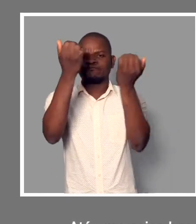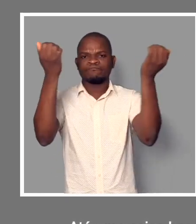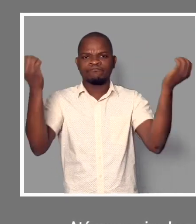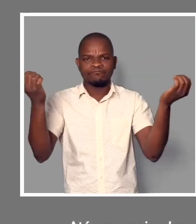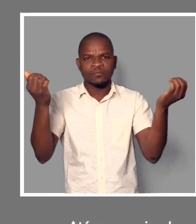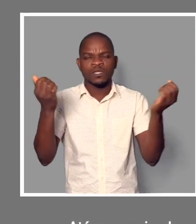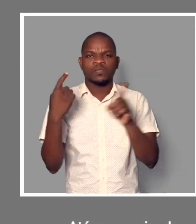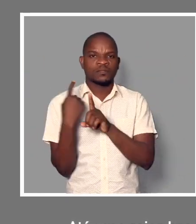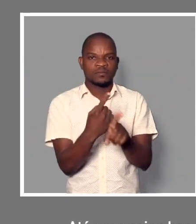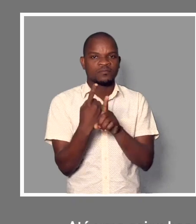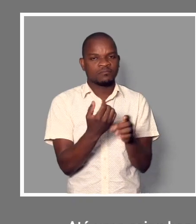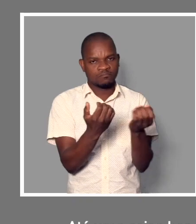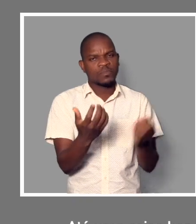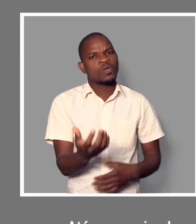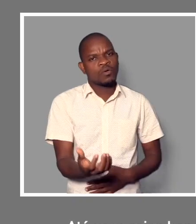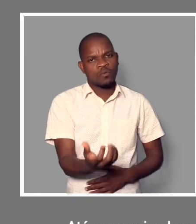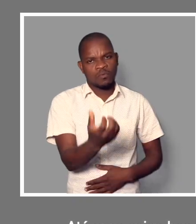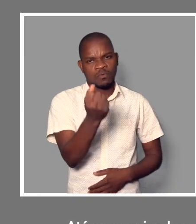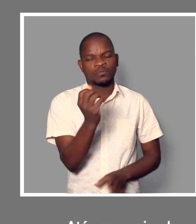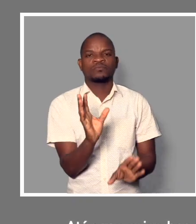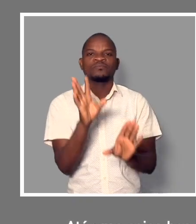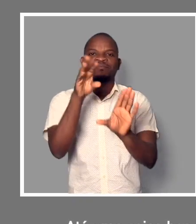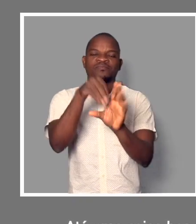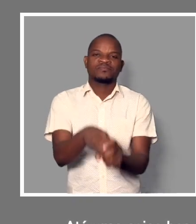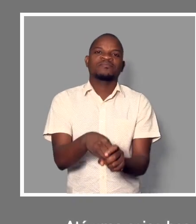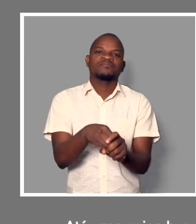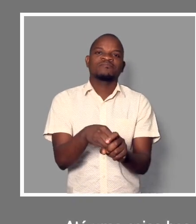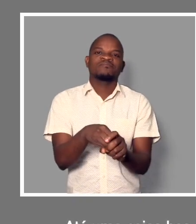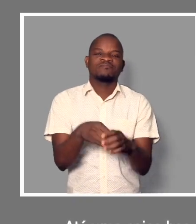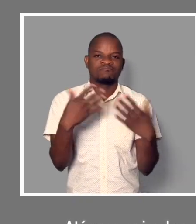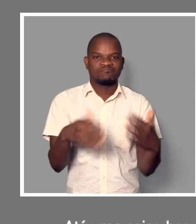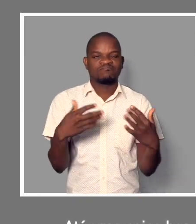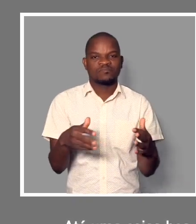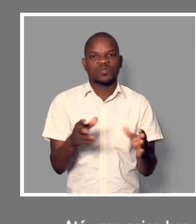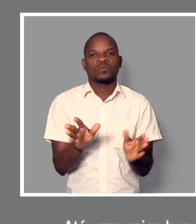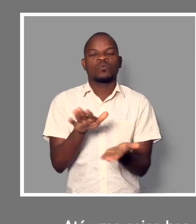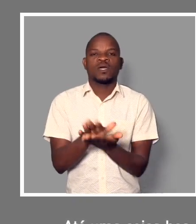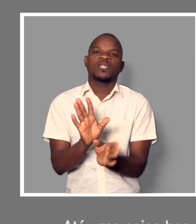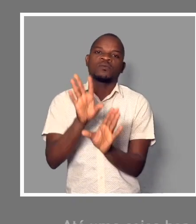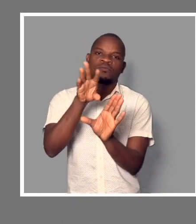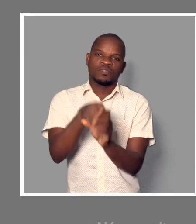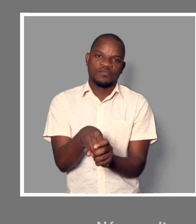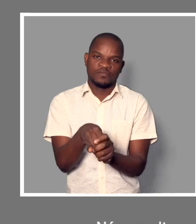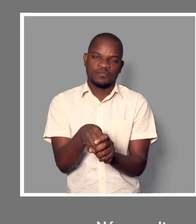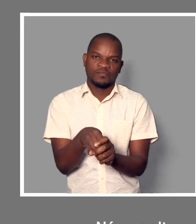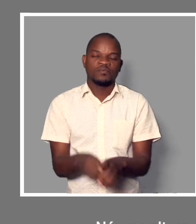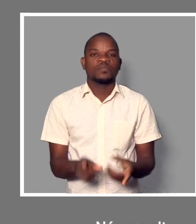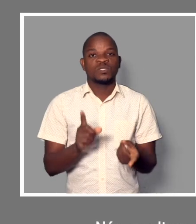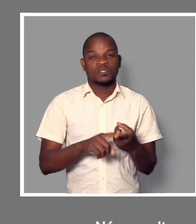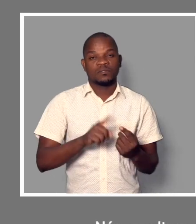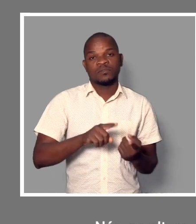acompanham as crianças podem também fazer parte deste nosso parque inclusivo, não é? E nós, na